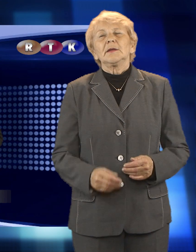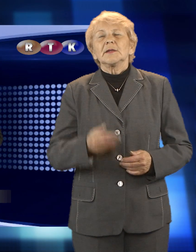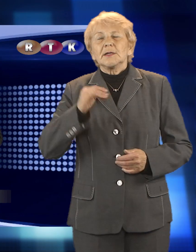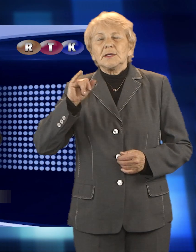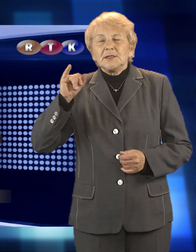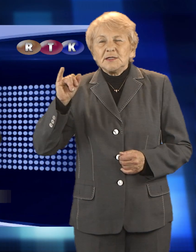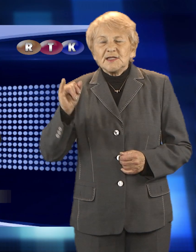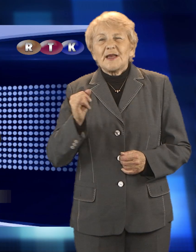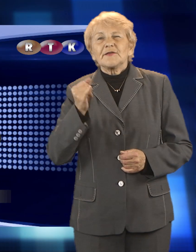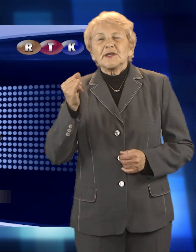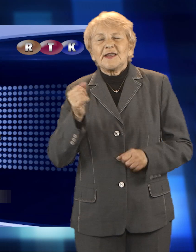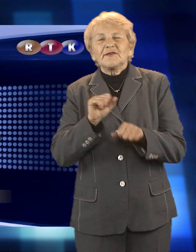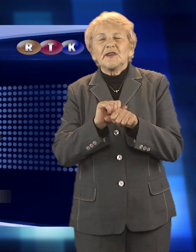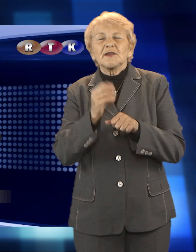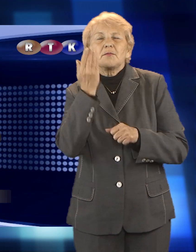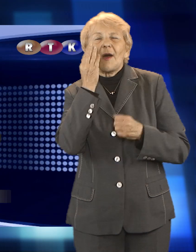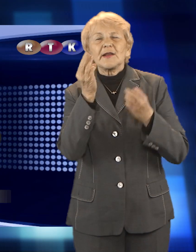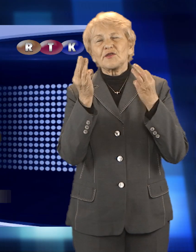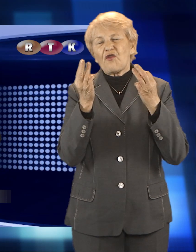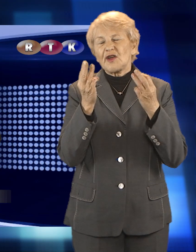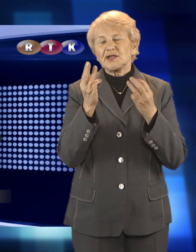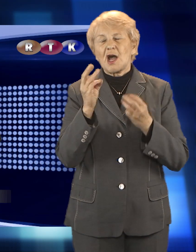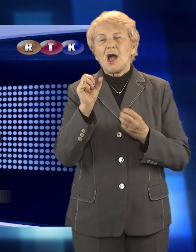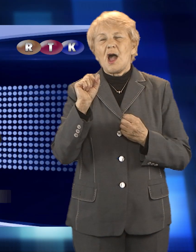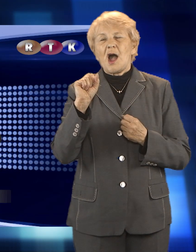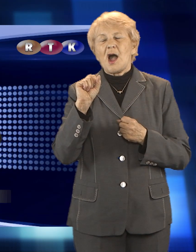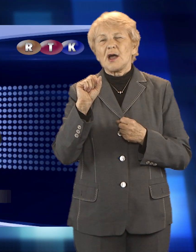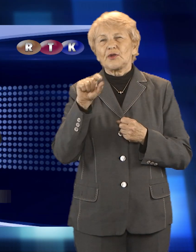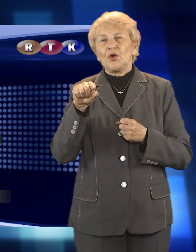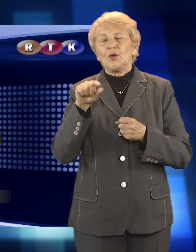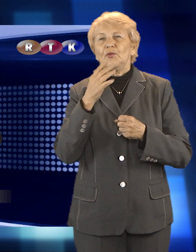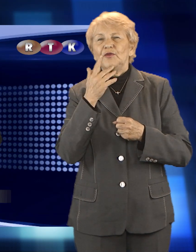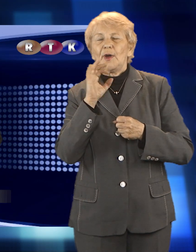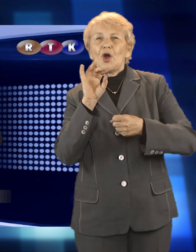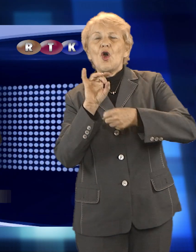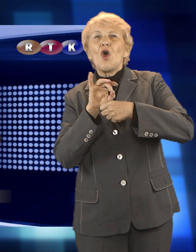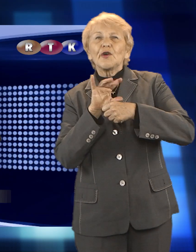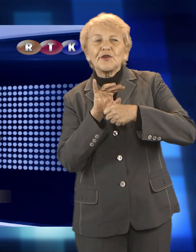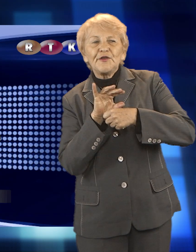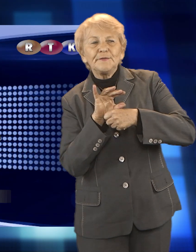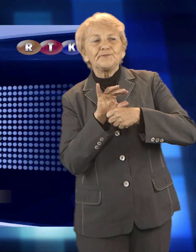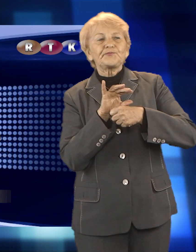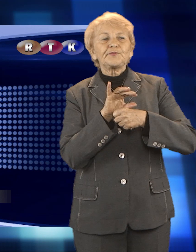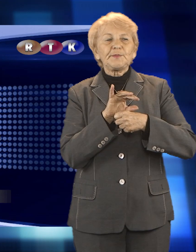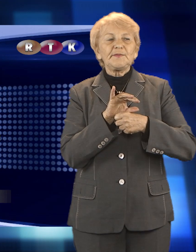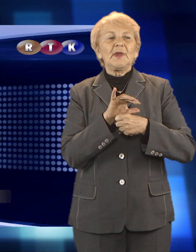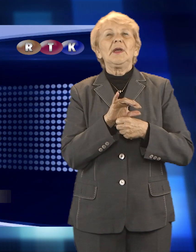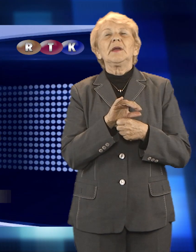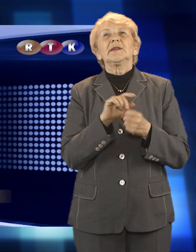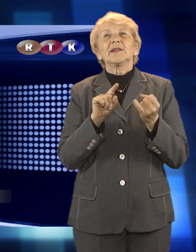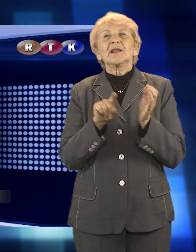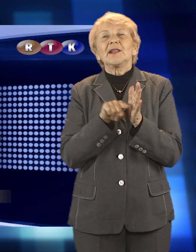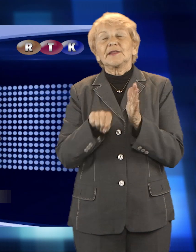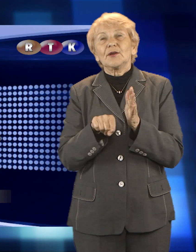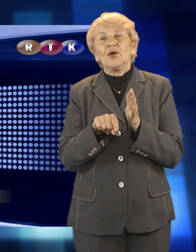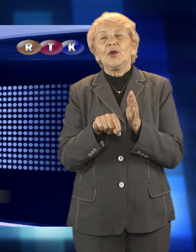Cenna jest zawsze, ale są okresy, gdy krew potrzebna jest szczególnie. I to właśnie ten moment. Regionalne Centrum Krwiodawstwa